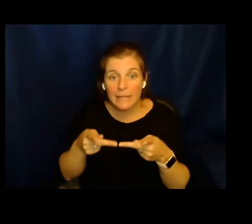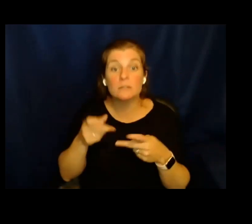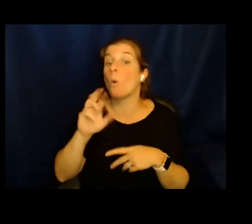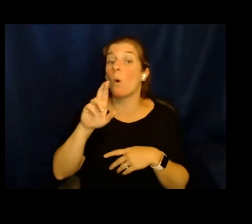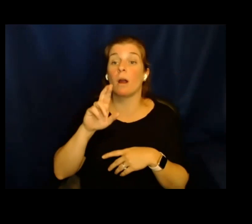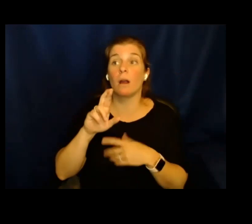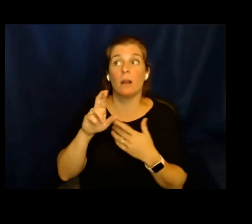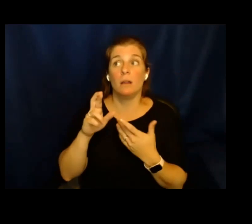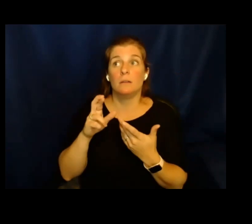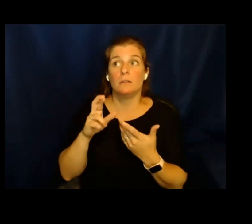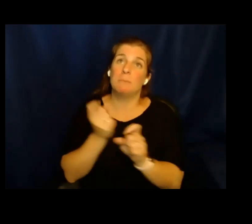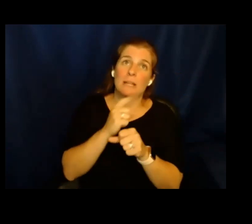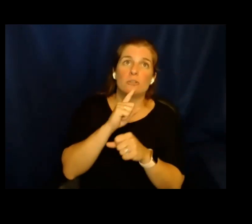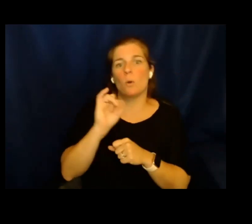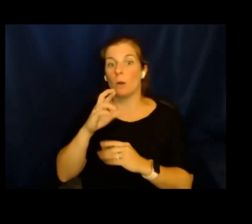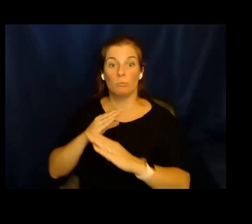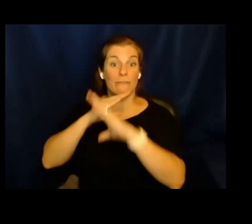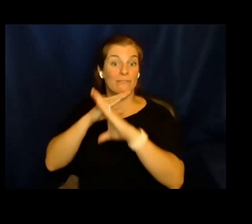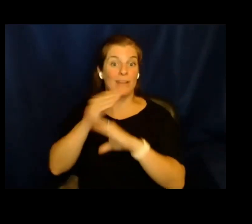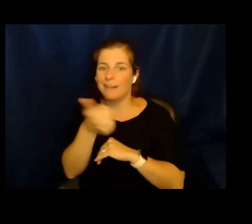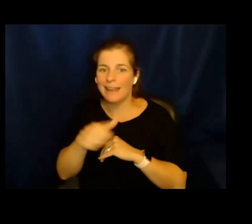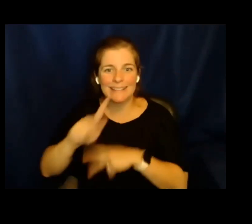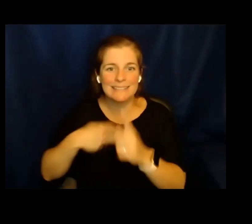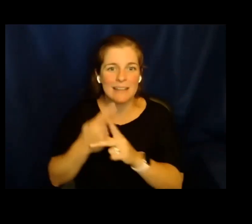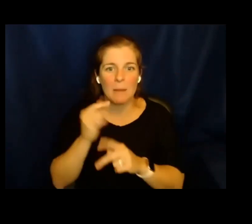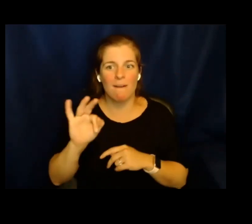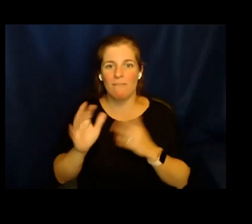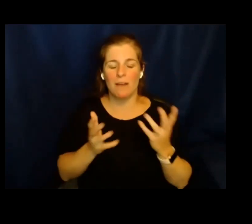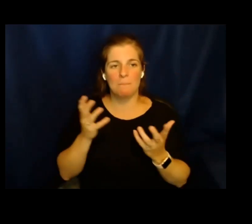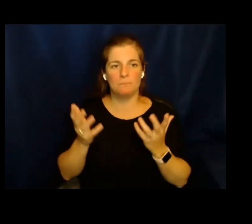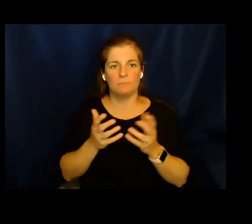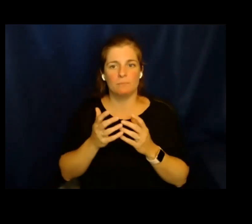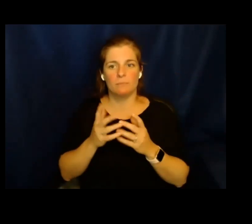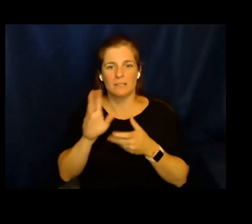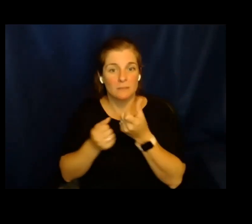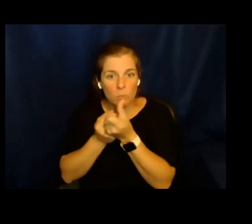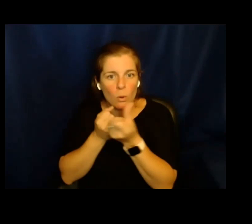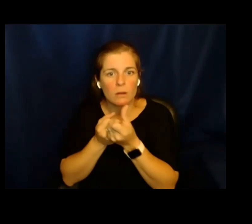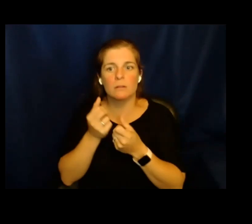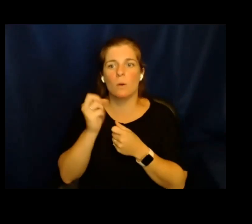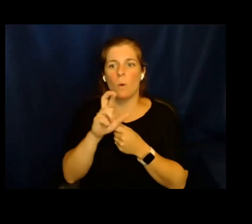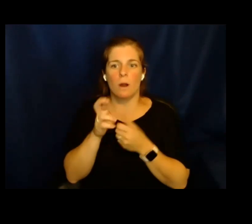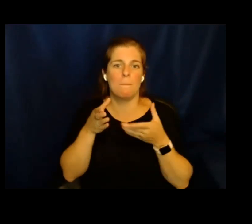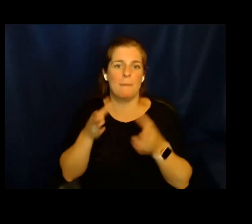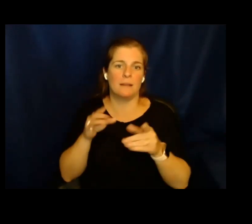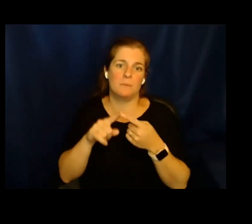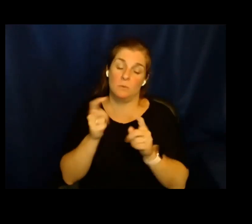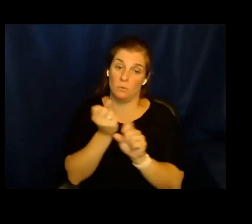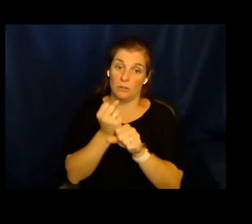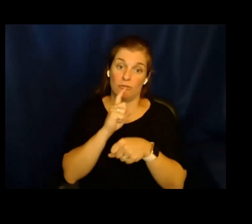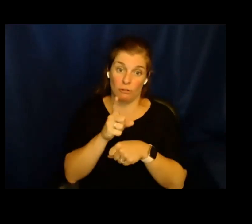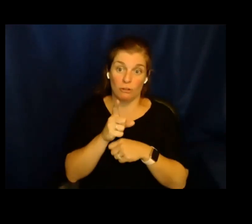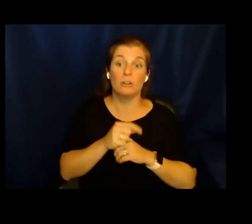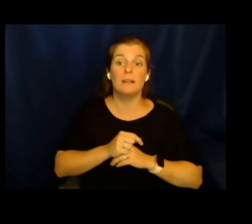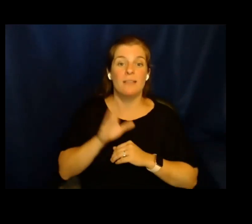asegurar o prevenir cualquier tipo de apoyo o mecanismo para